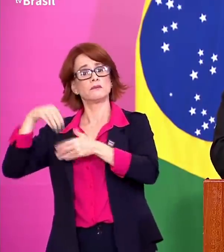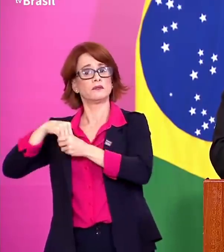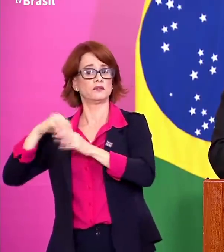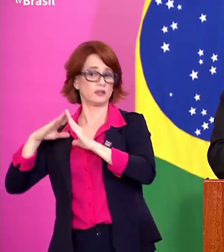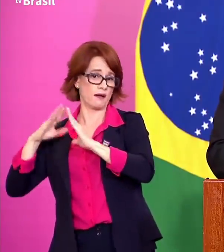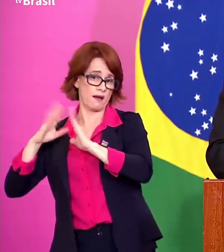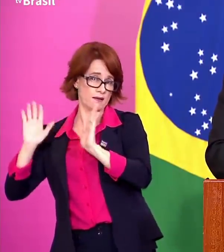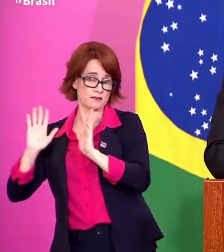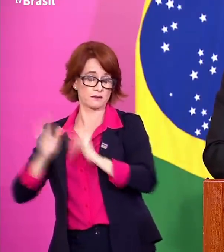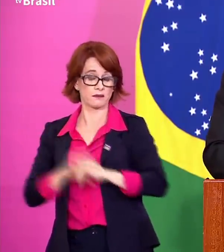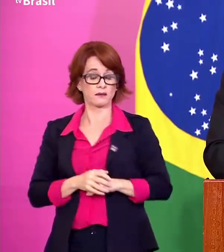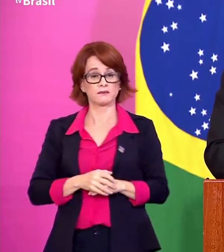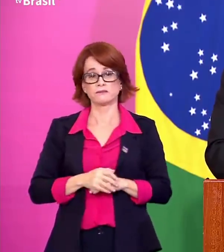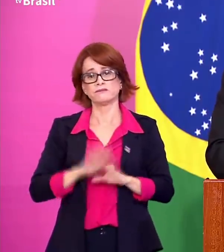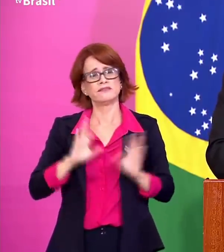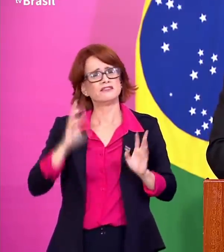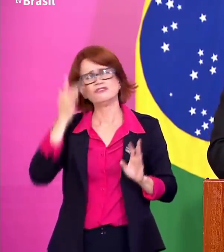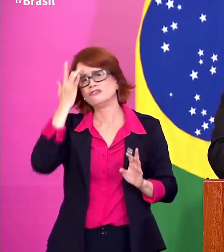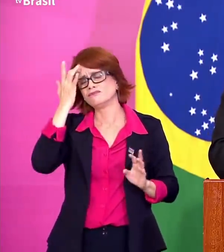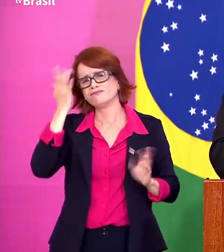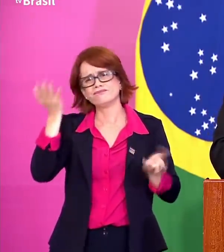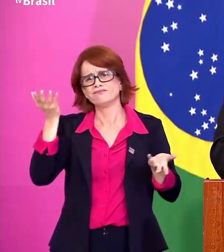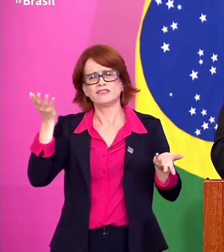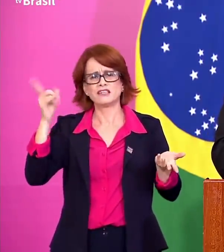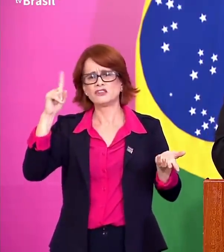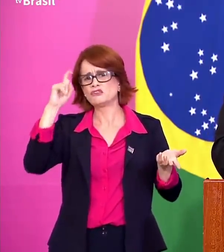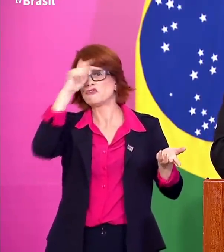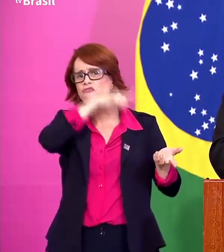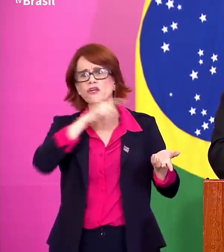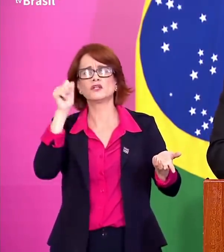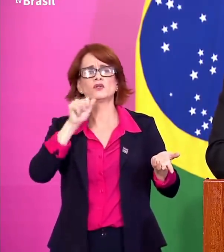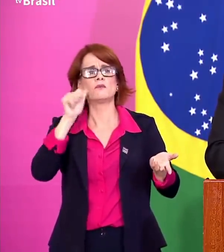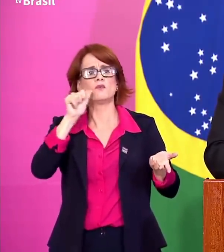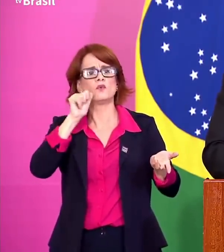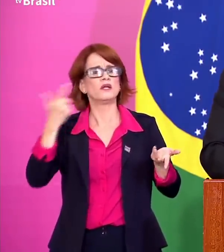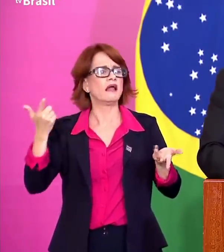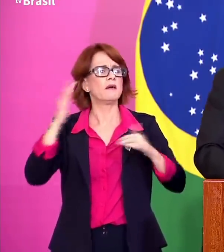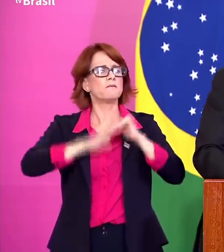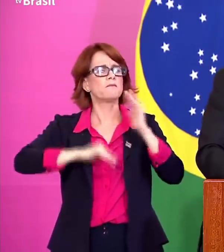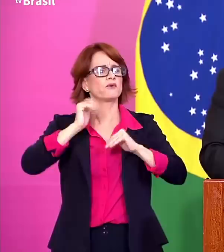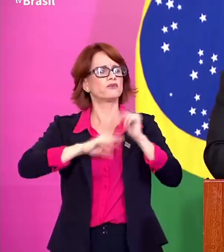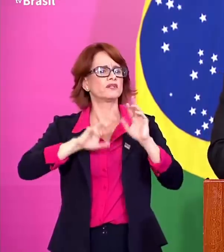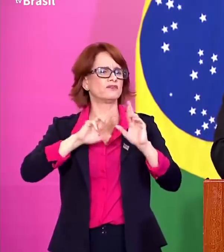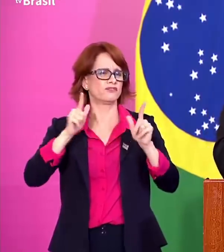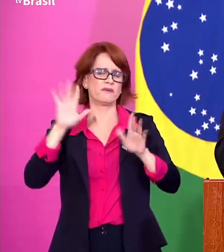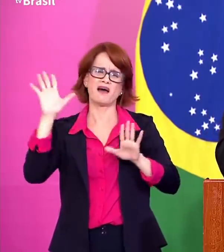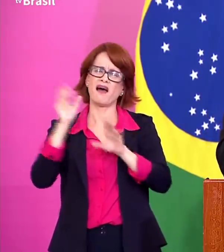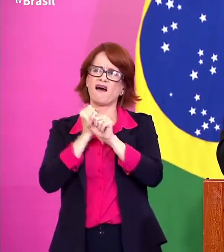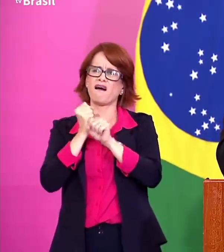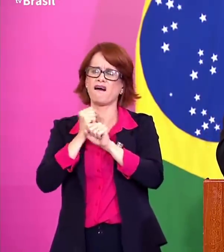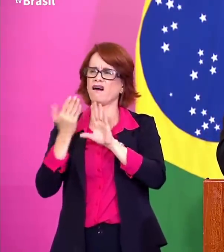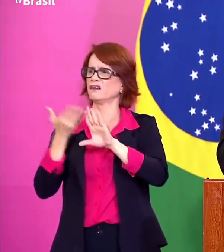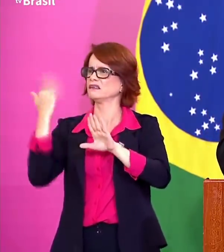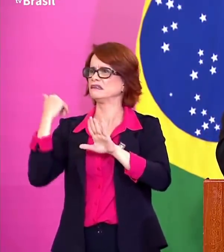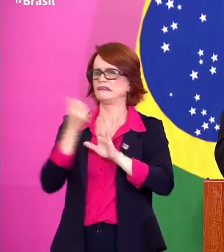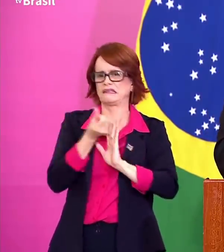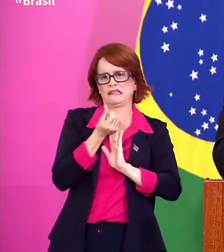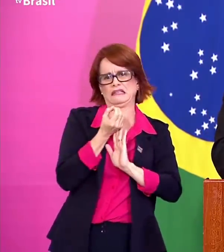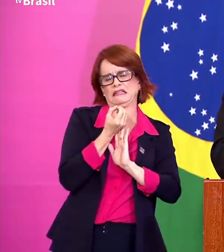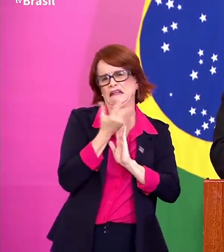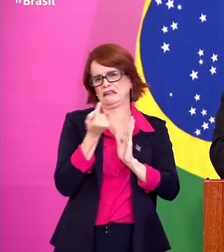Praticamente, dificilmente, uma mulher fazia algo diferente disso, lá nos anos 50, 60. Hoje em dia,